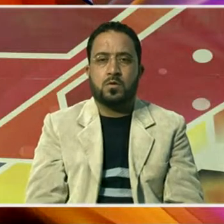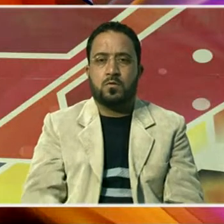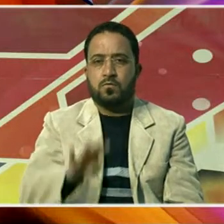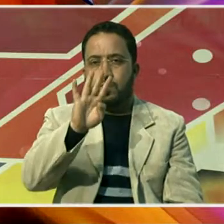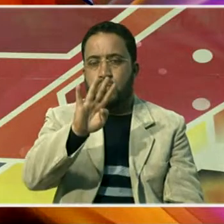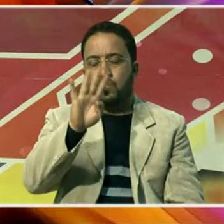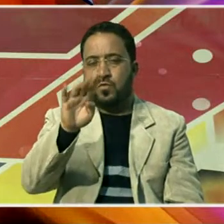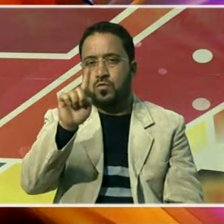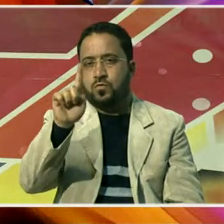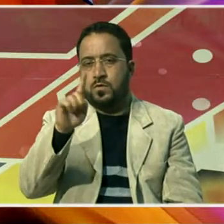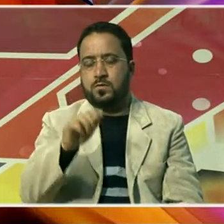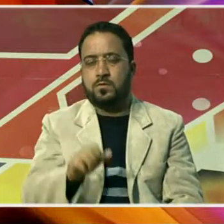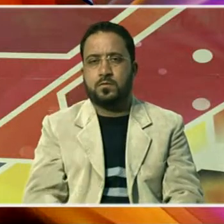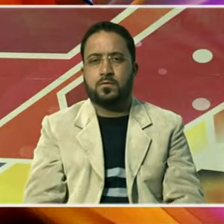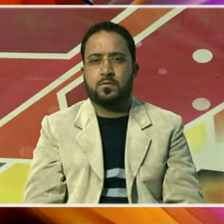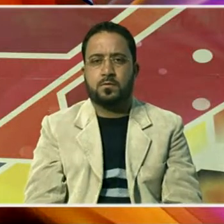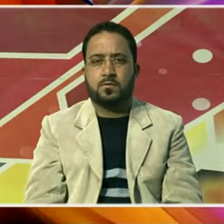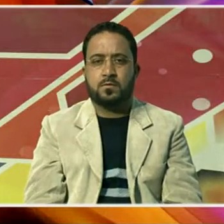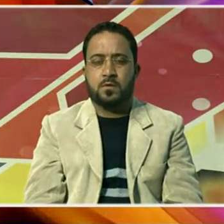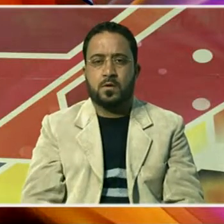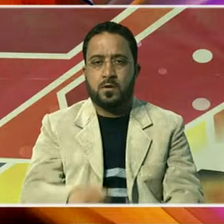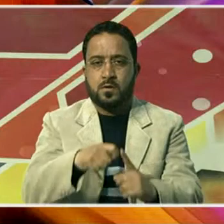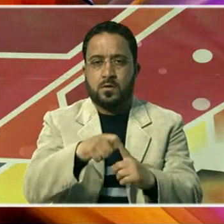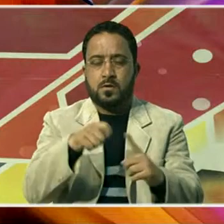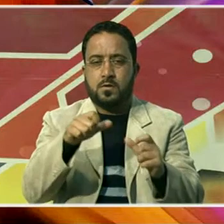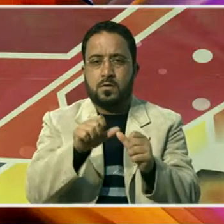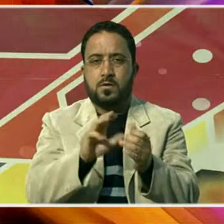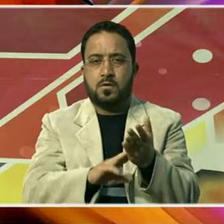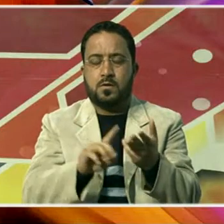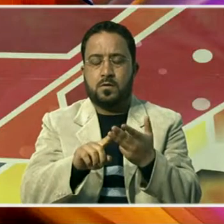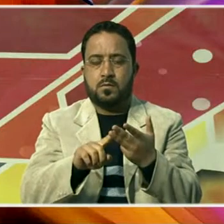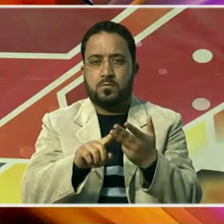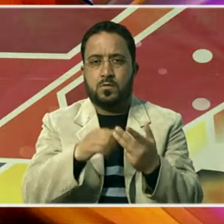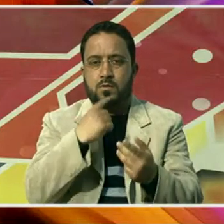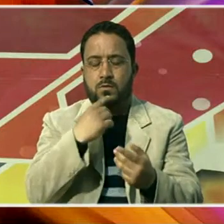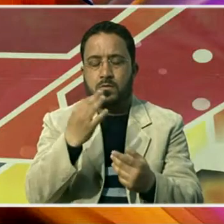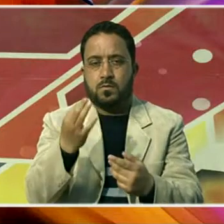کیس وادی کشمیر سے سامنے آئے ہیں